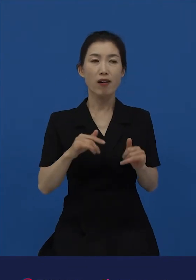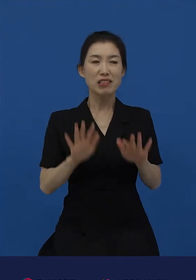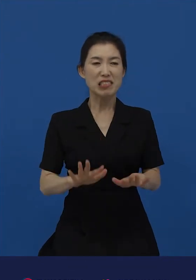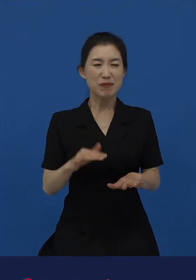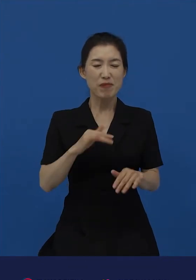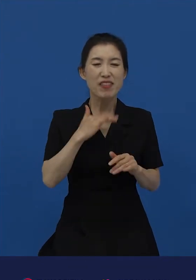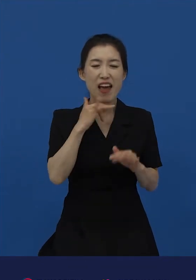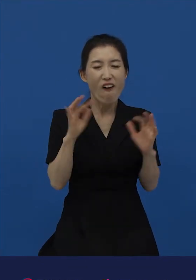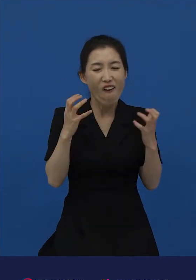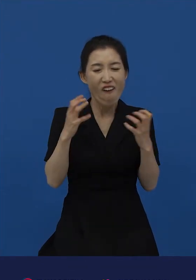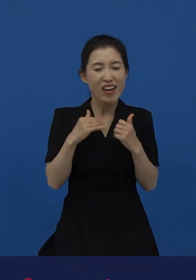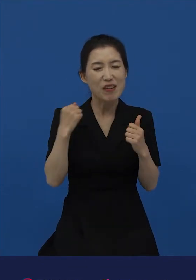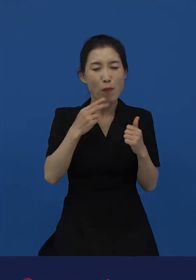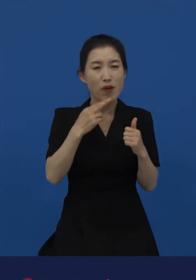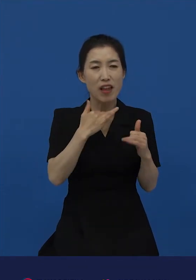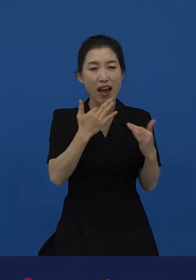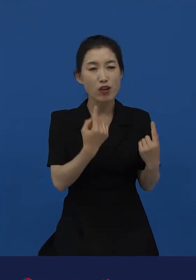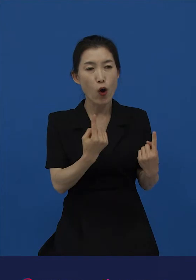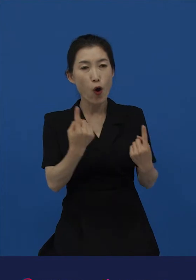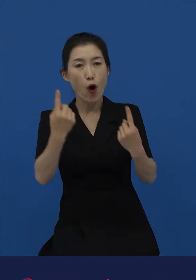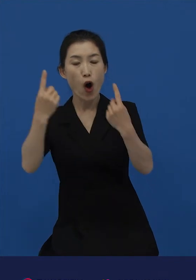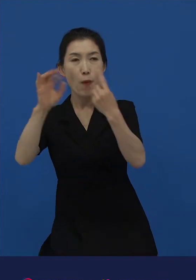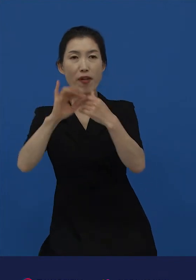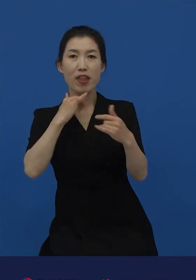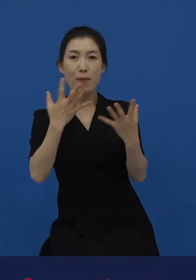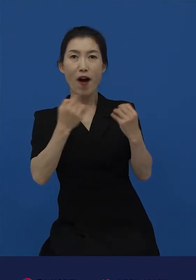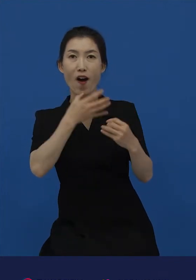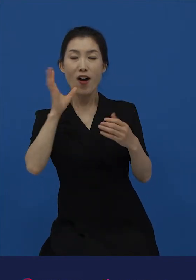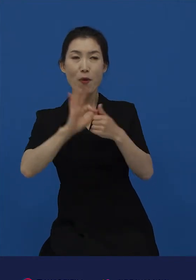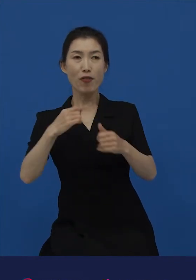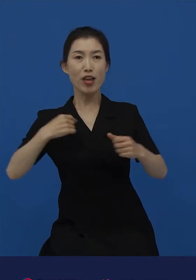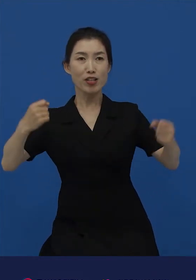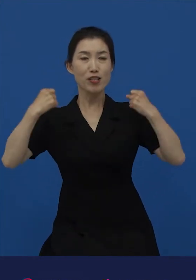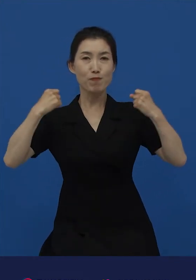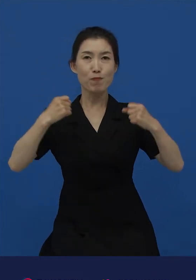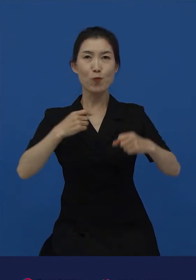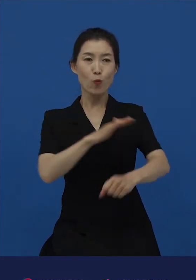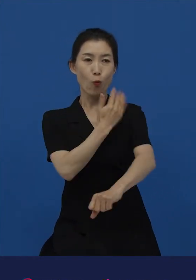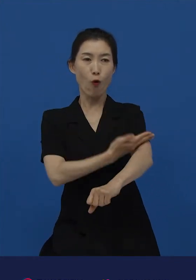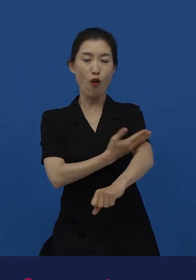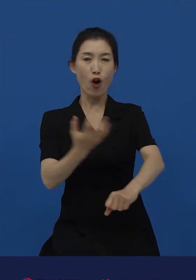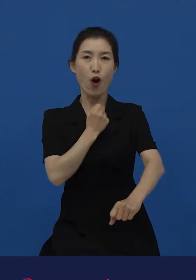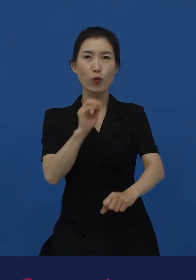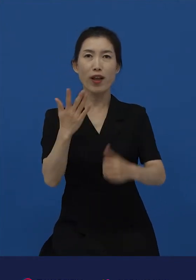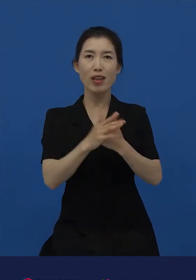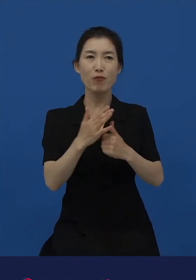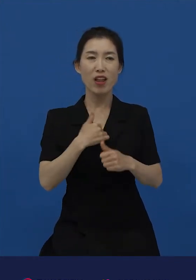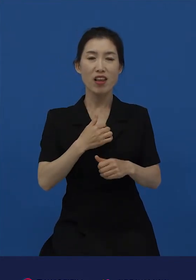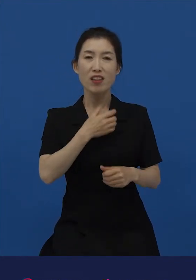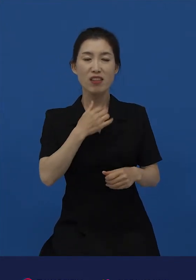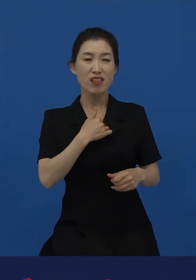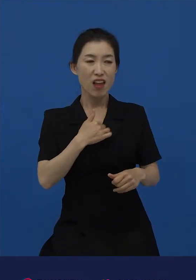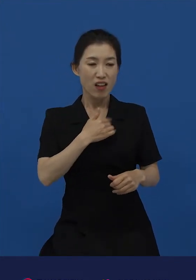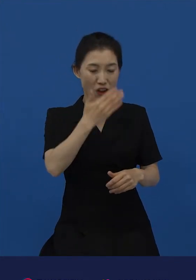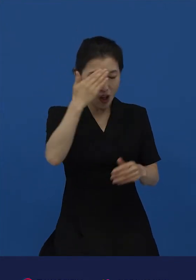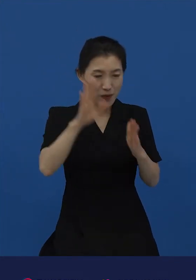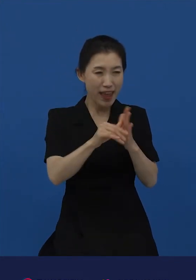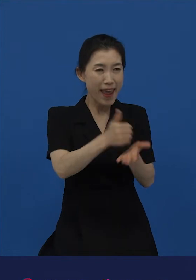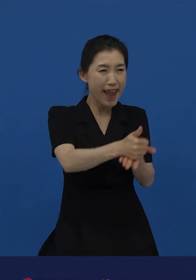있기 때문이죠. 이런 점에서 다른 차별보다 차별과는 굉장히 다른 차이가 있다고 이야기할 수